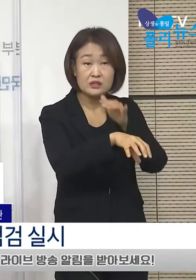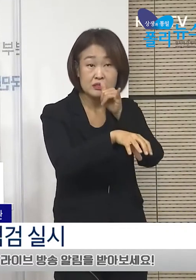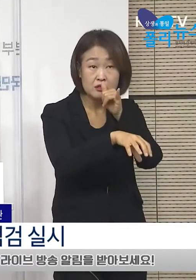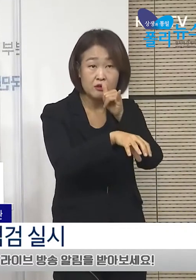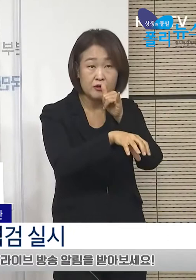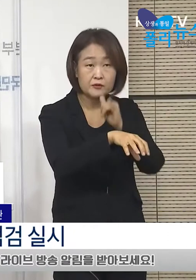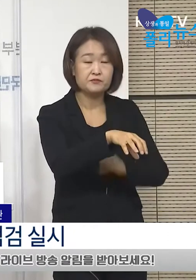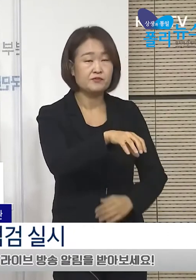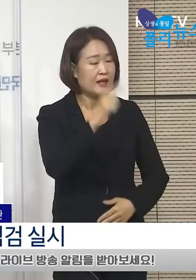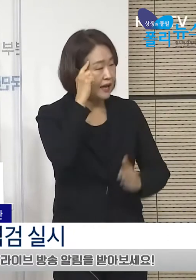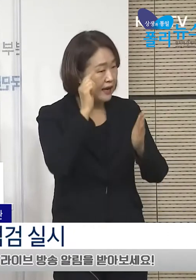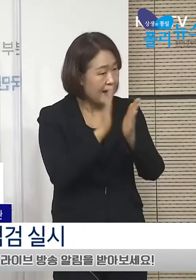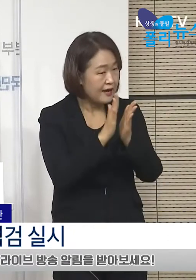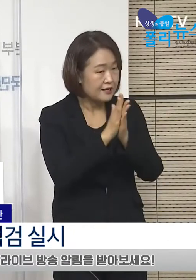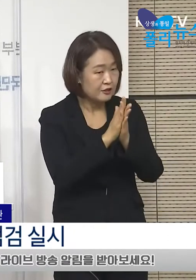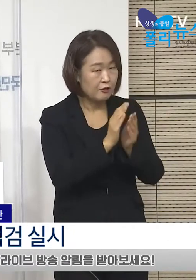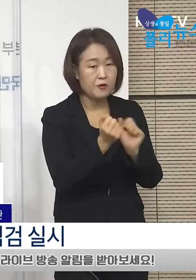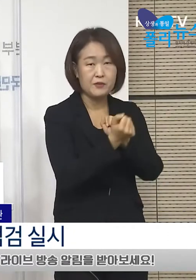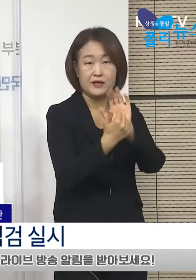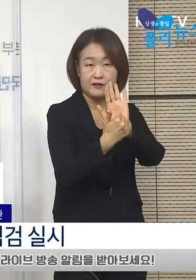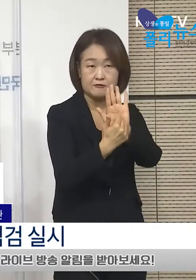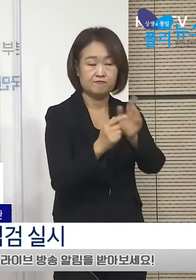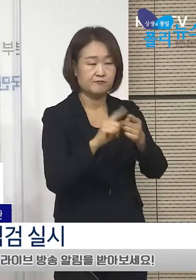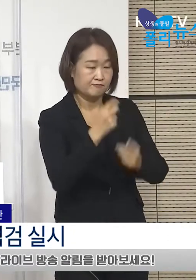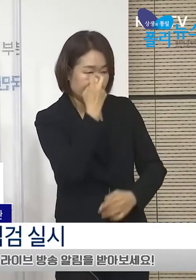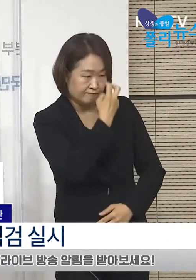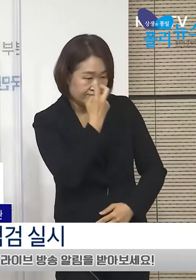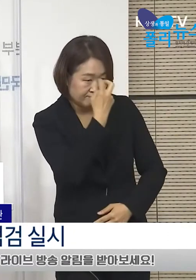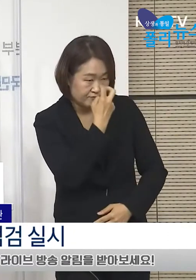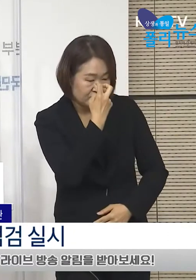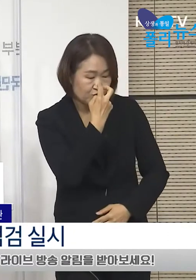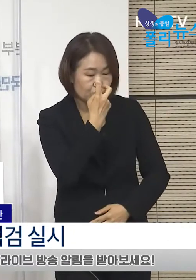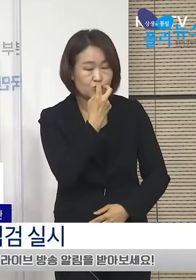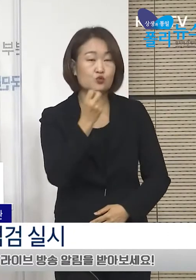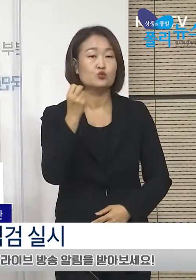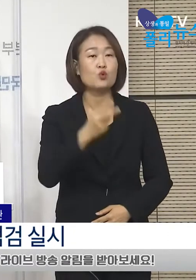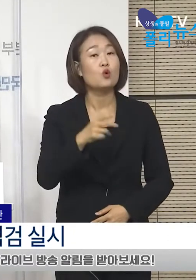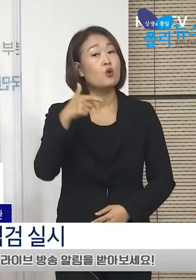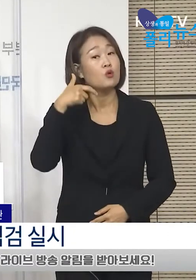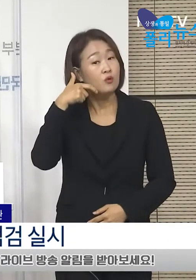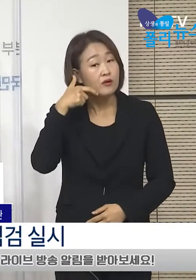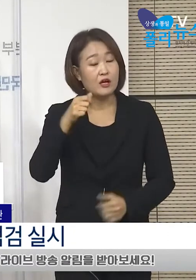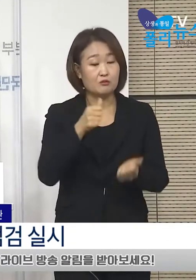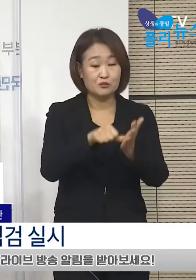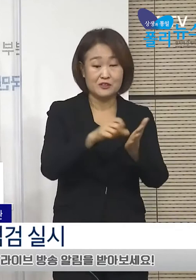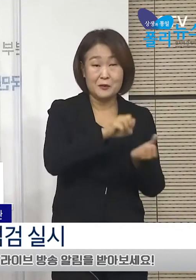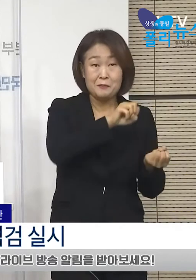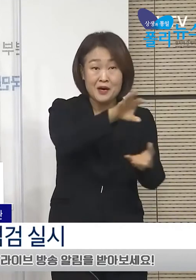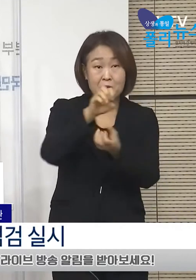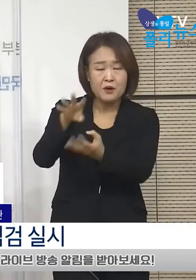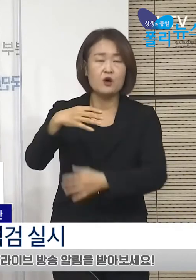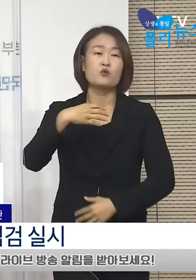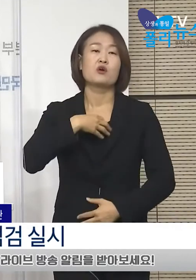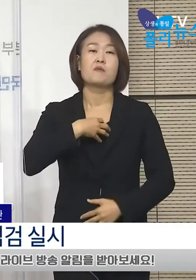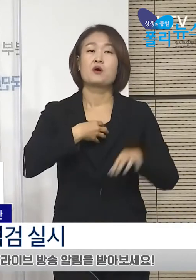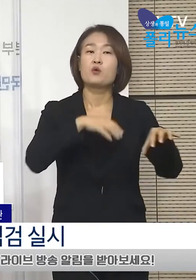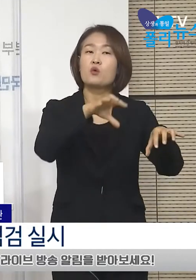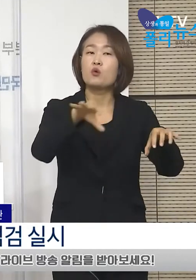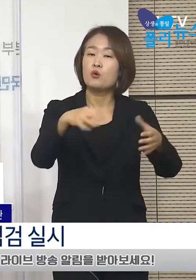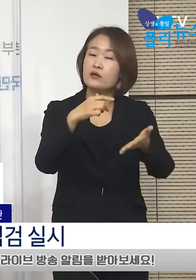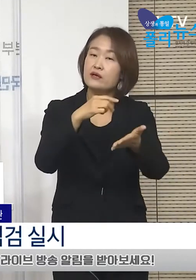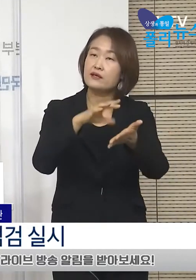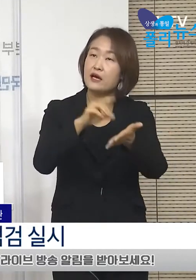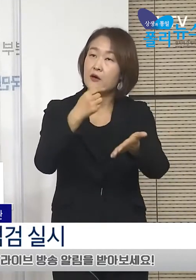긴급 자체 점검을 실시하도록 하고 콜센터, 물류센터 등 고위험 사업장 100여